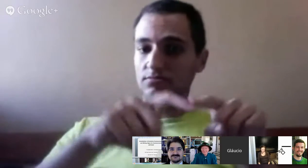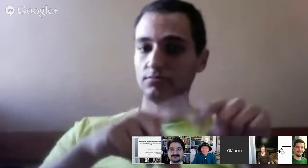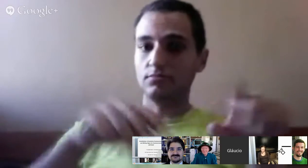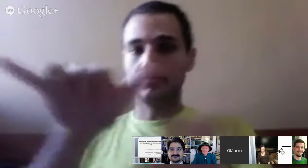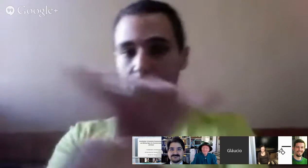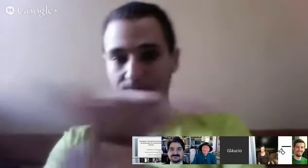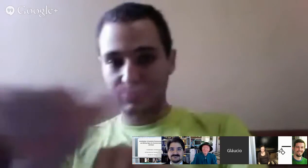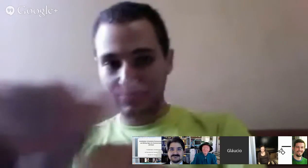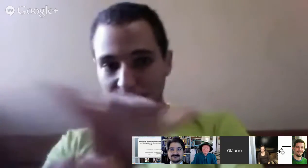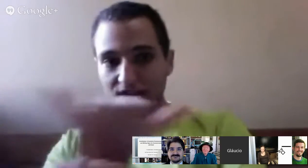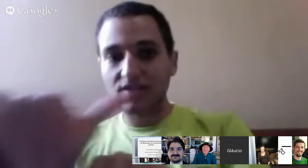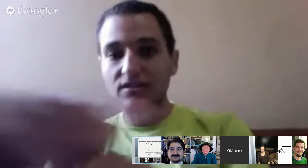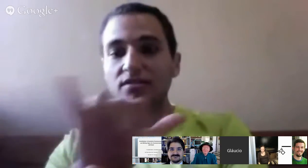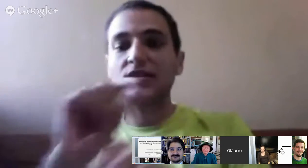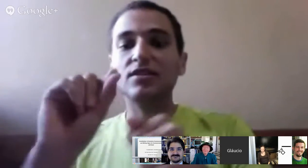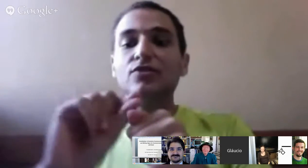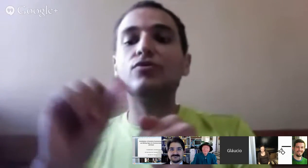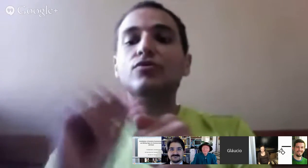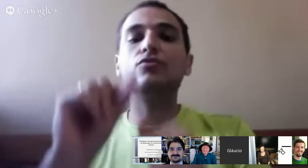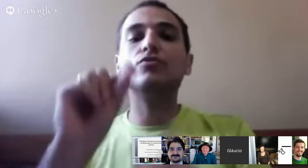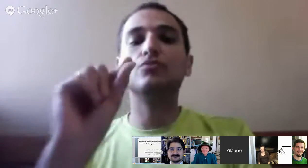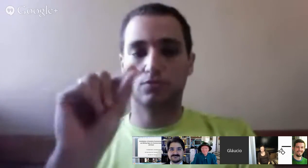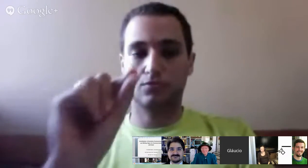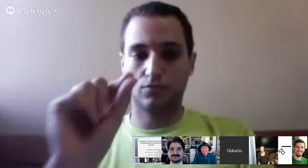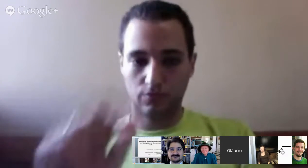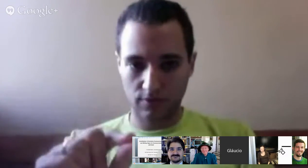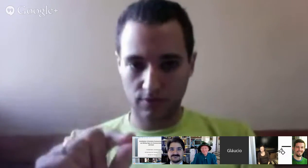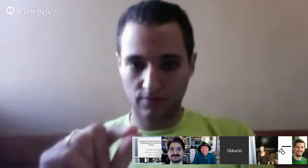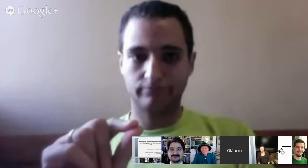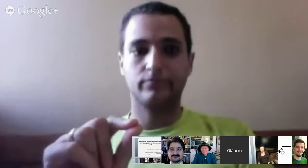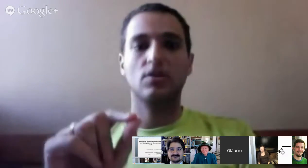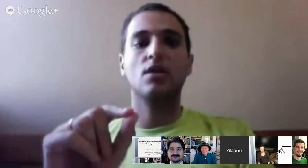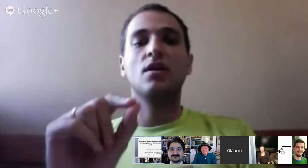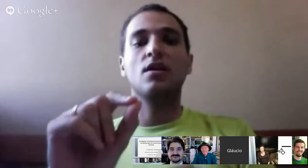Fizemos, então, esse material de comunicação alternativa.